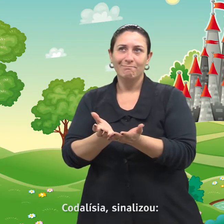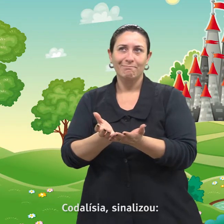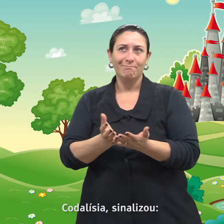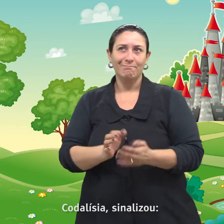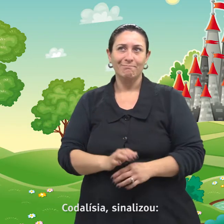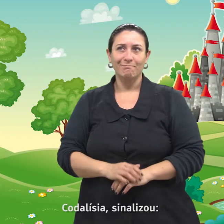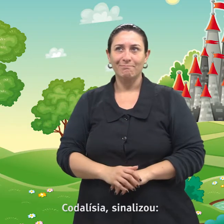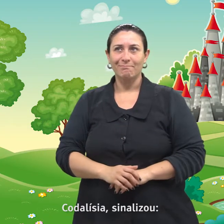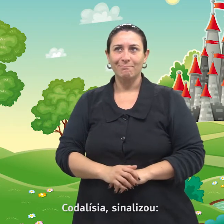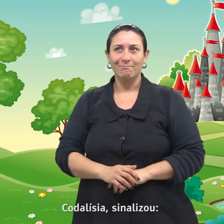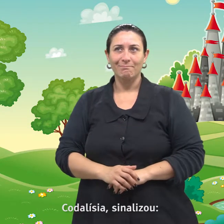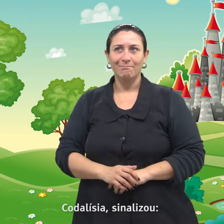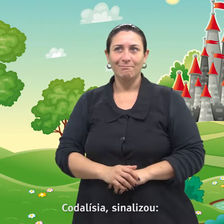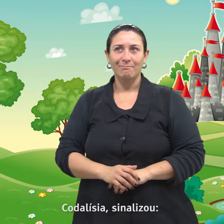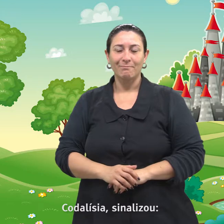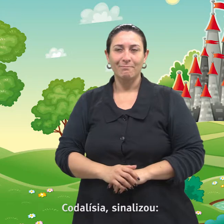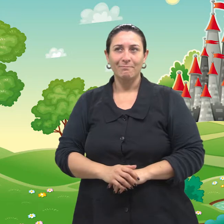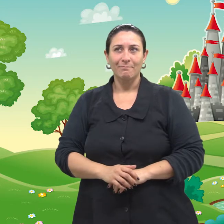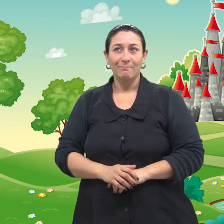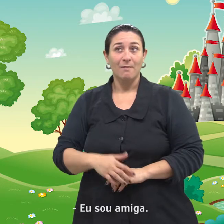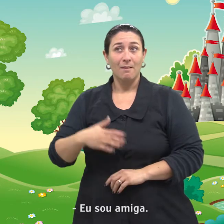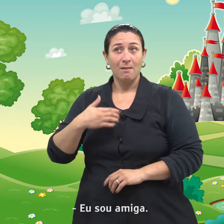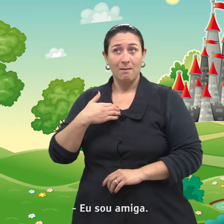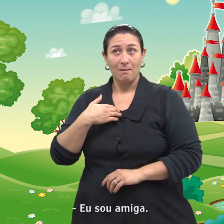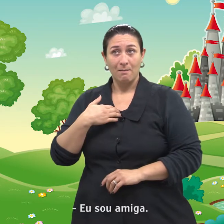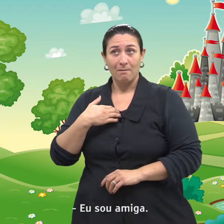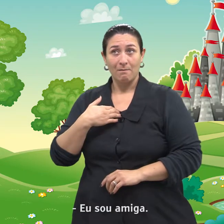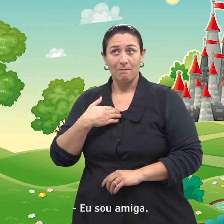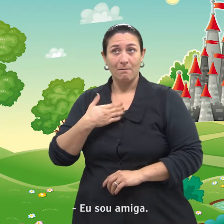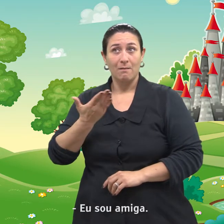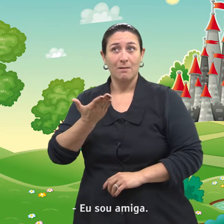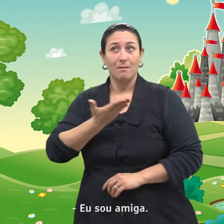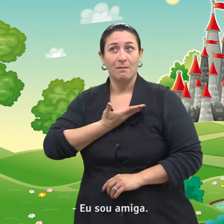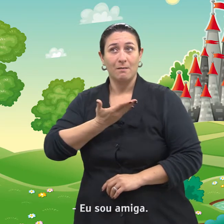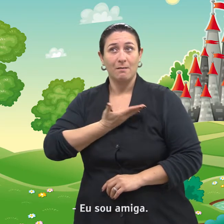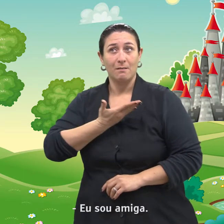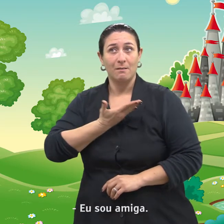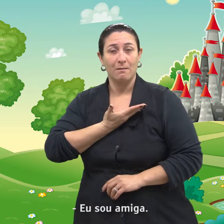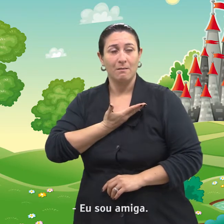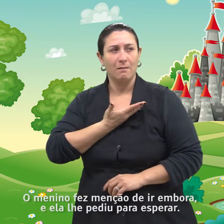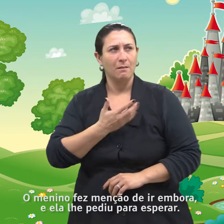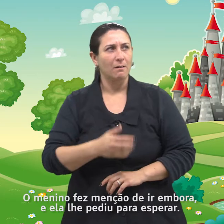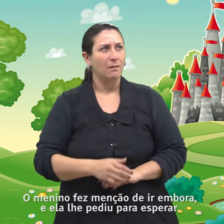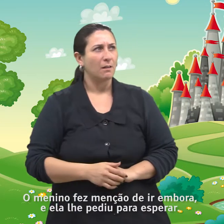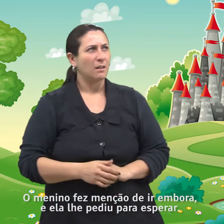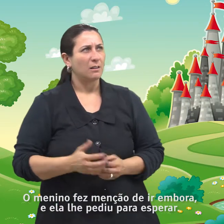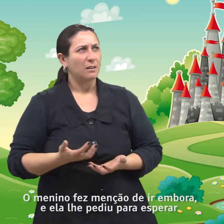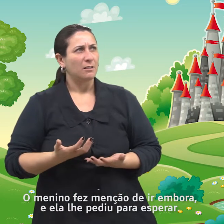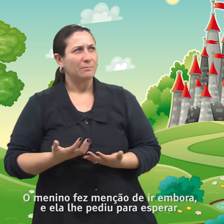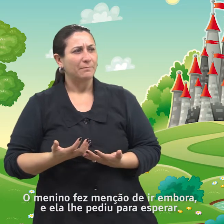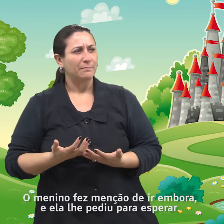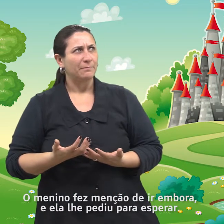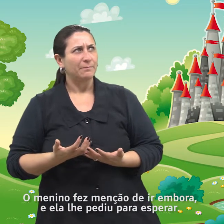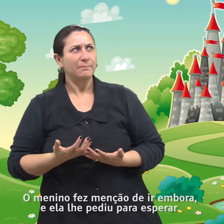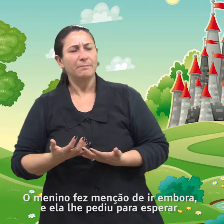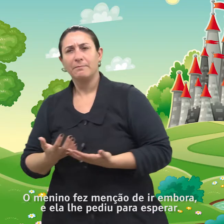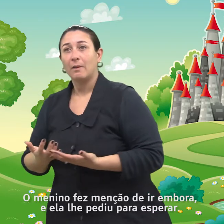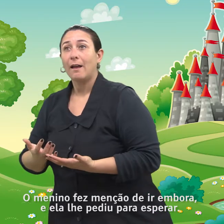Codalísia sinalizou. Eu sou amiga! O menino fez menção de ir embora